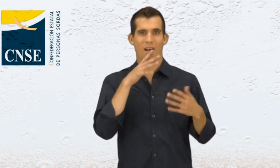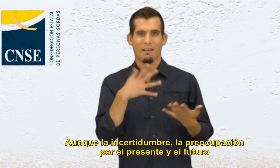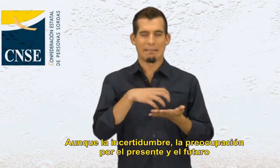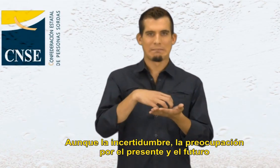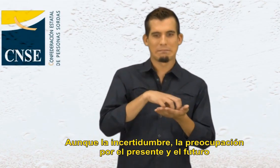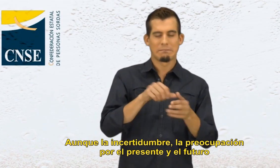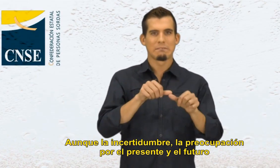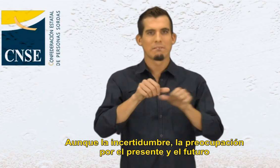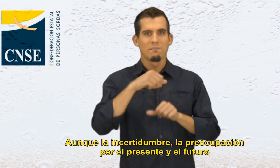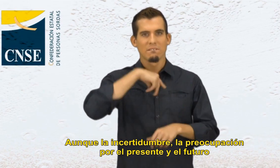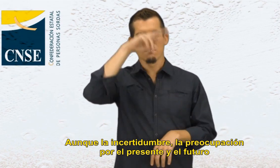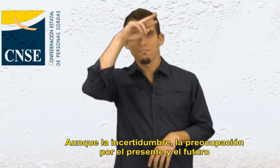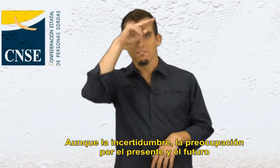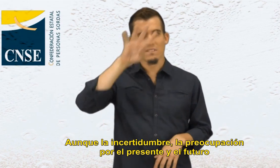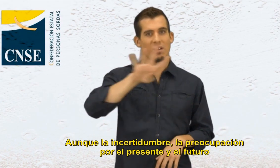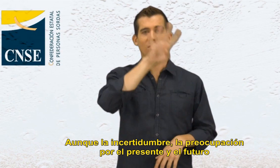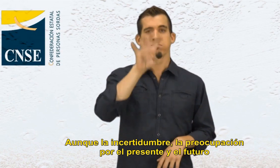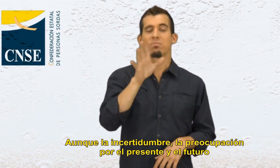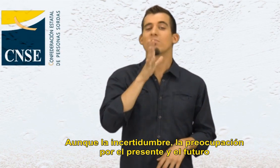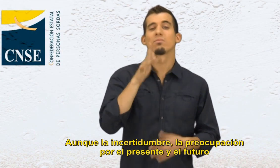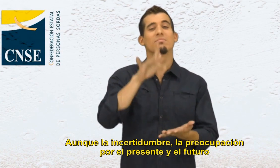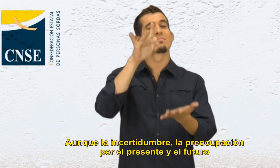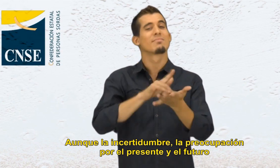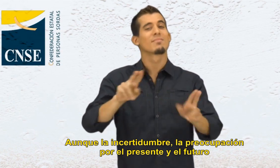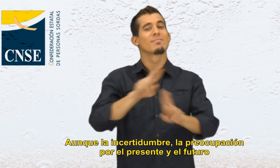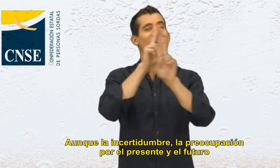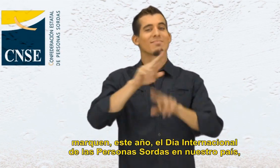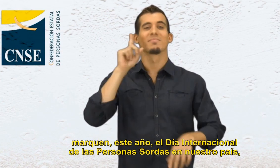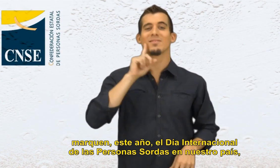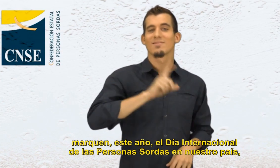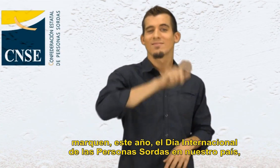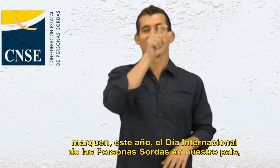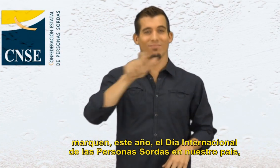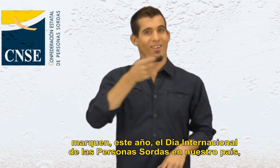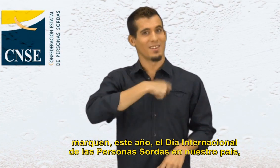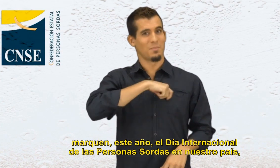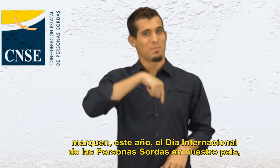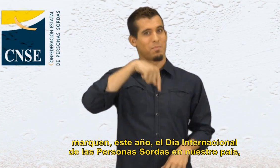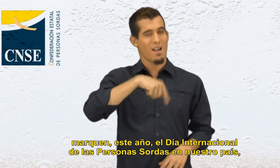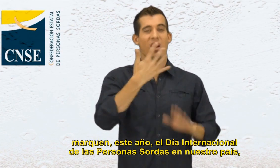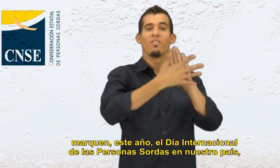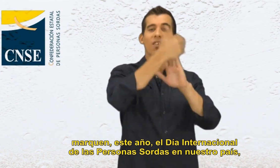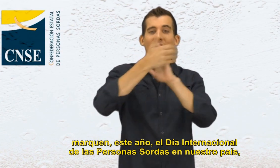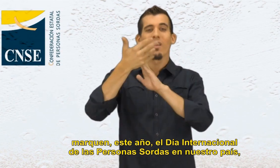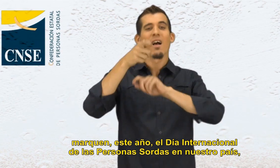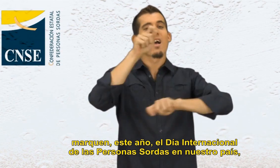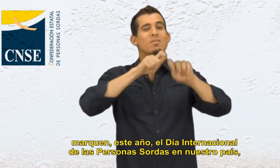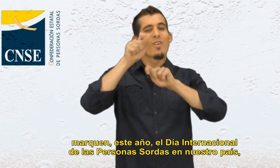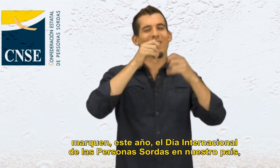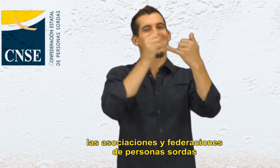Aunque la incertidumbre, la preocupación por el presente y el futuro, marque en este año el Día Internacional de las Personas Sordas en nuestro